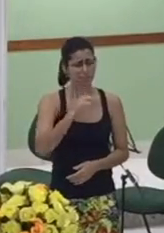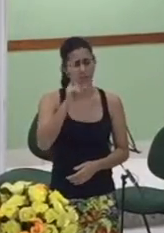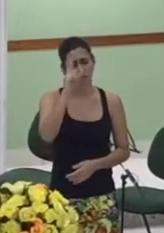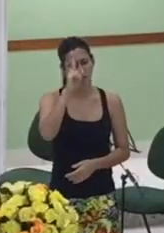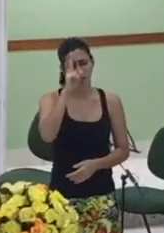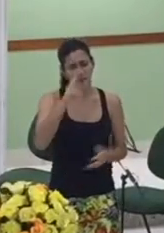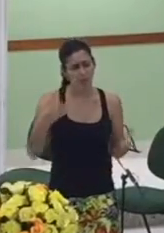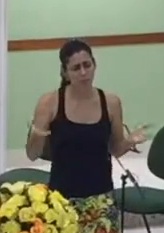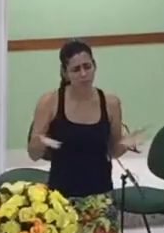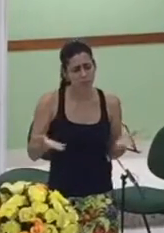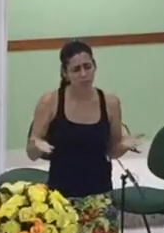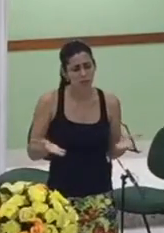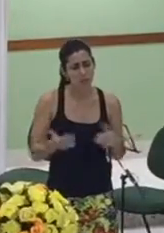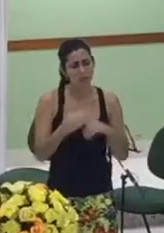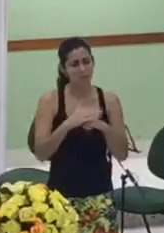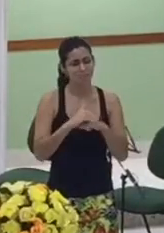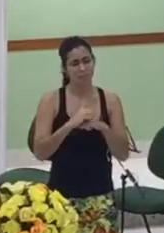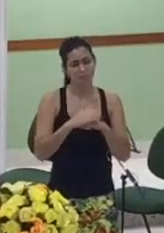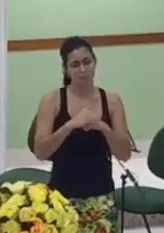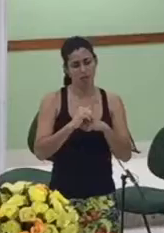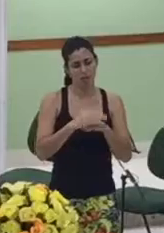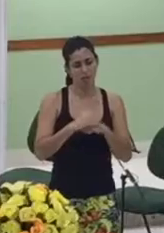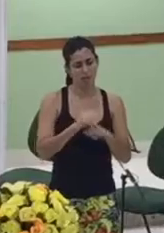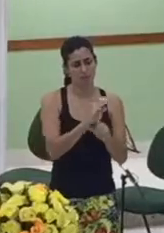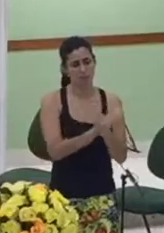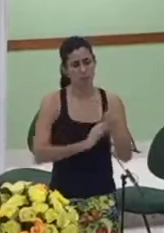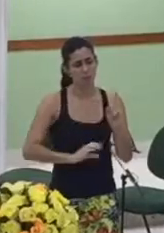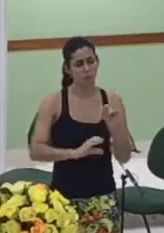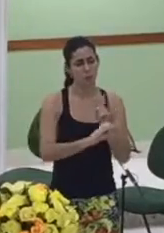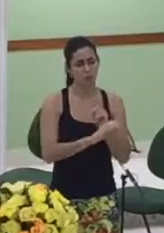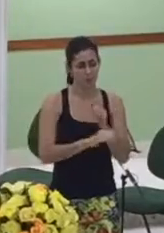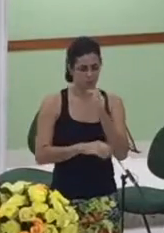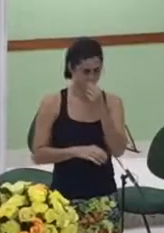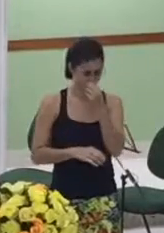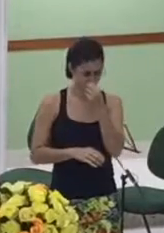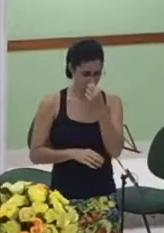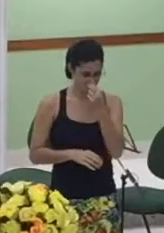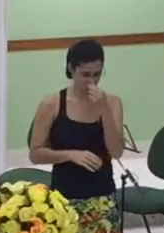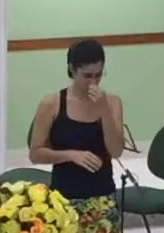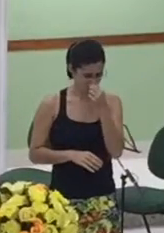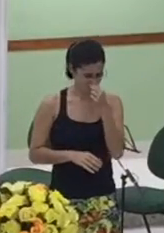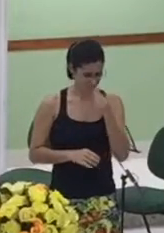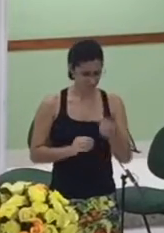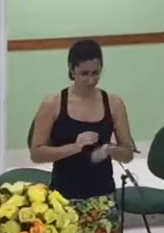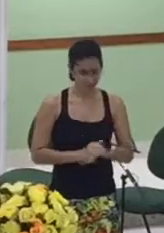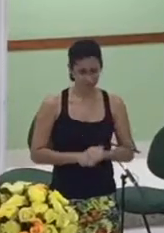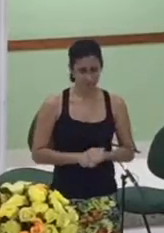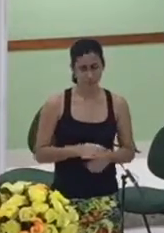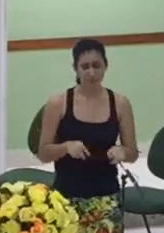nesse mundo que nós estamos agindo é por isso que nos lembramos das mulheres que o senhor usou no passado